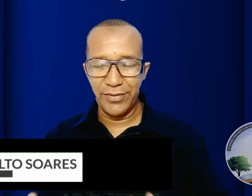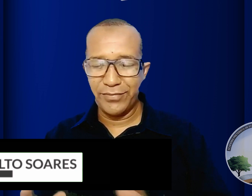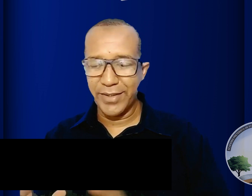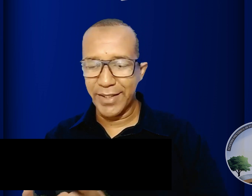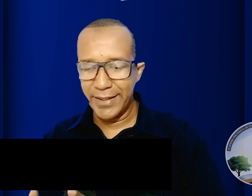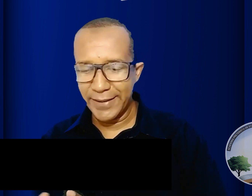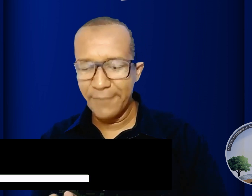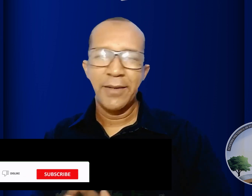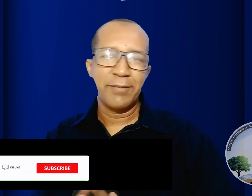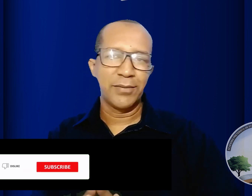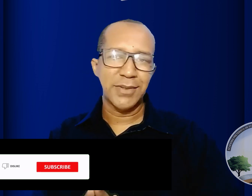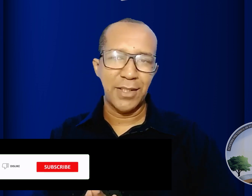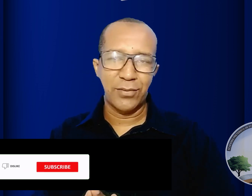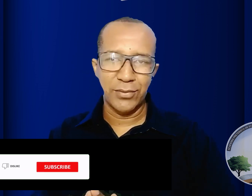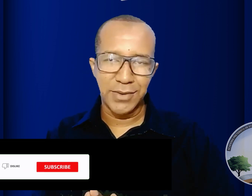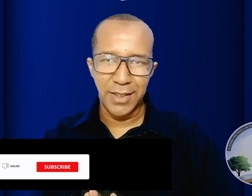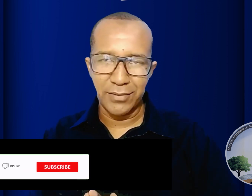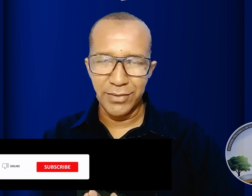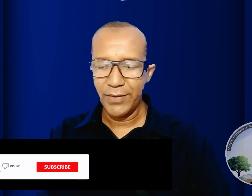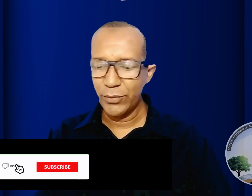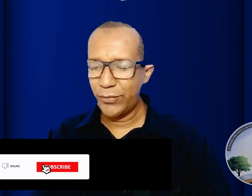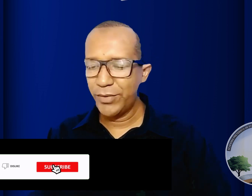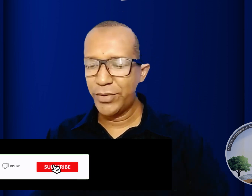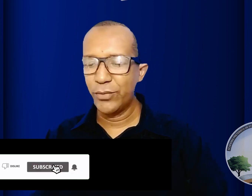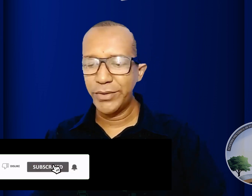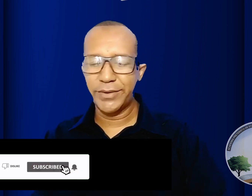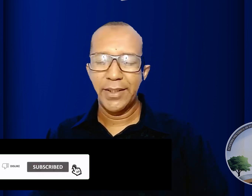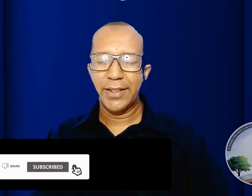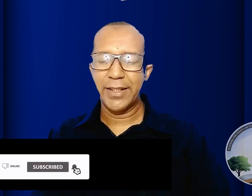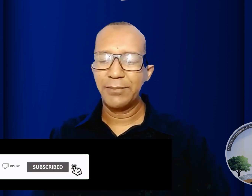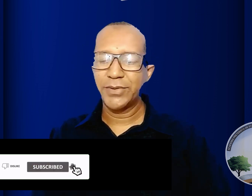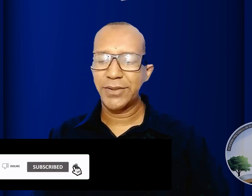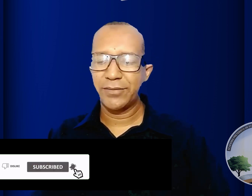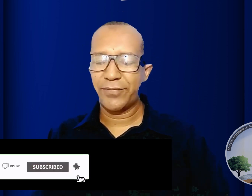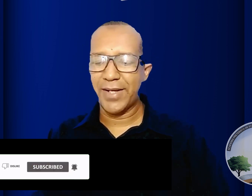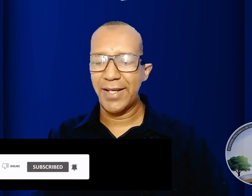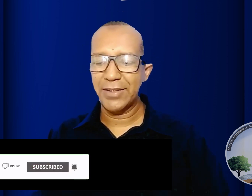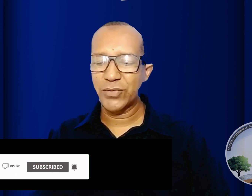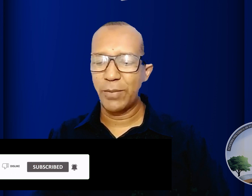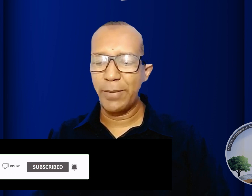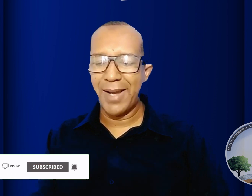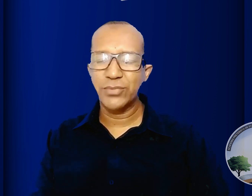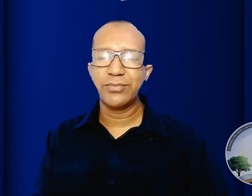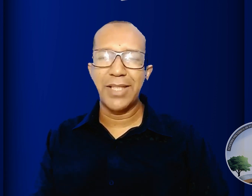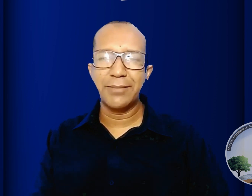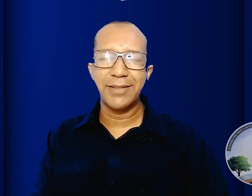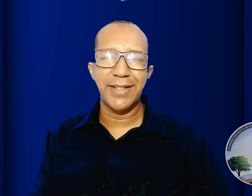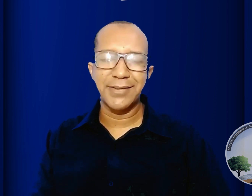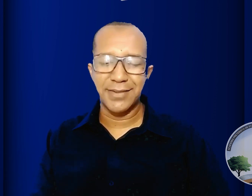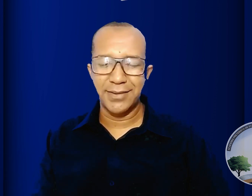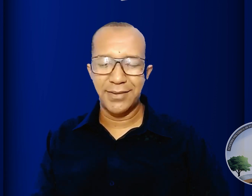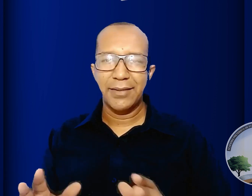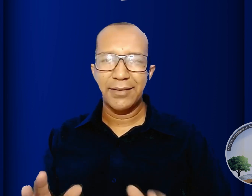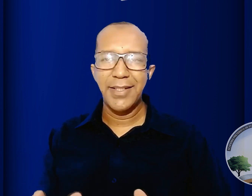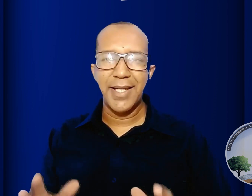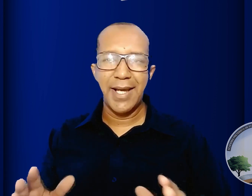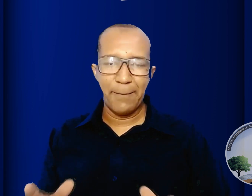vive e reina pelo século dos séculos no vídeo de hoje queremos falar sobre mais um tema interessante que é a